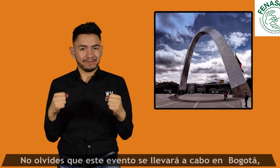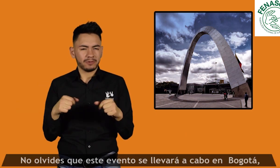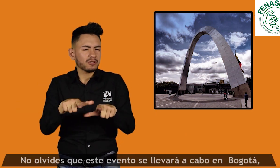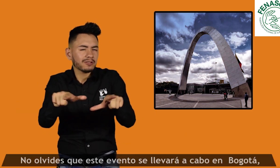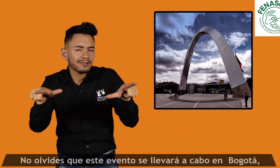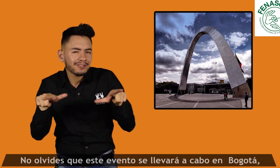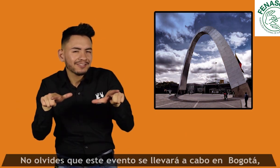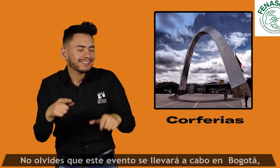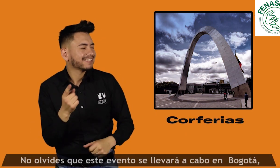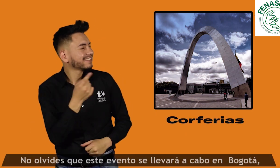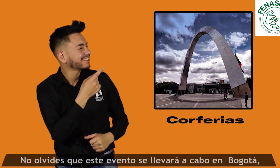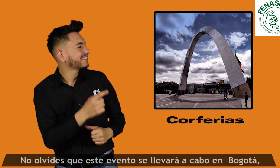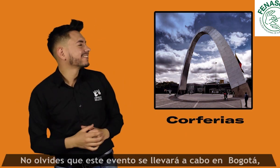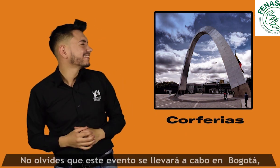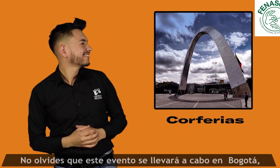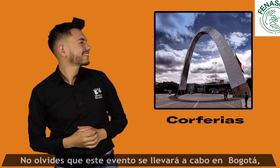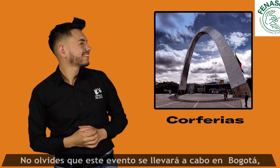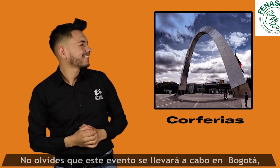No olvides que este evento se llevará a cabo en Bogotá.